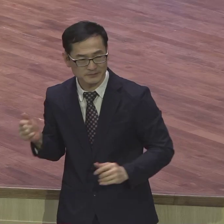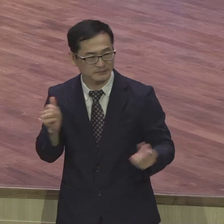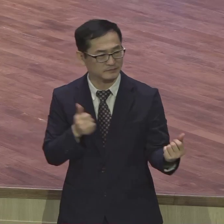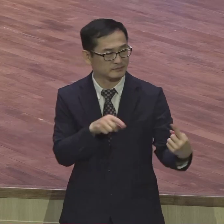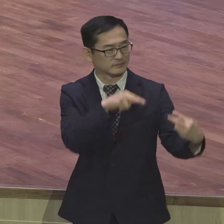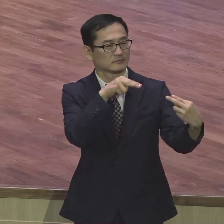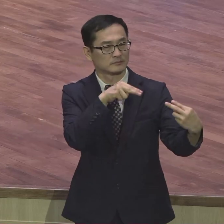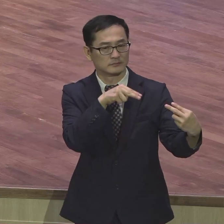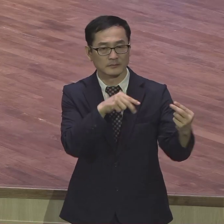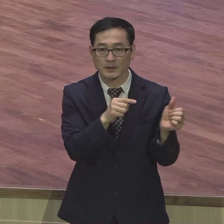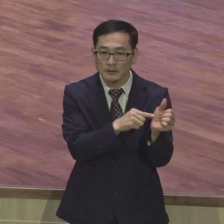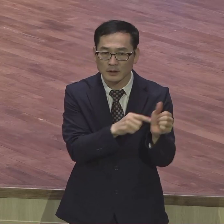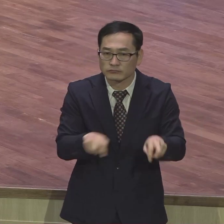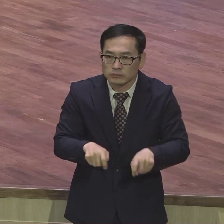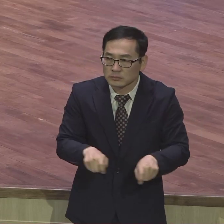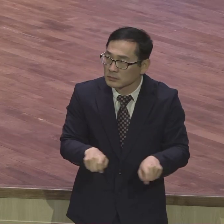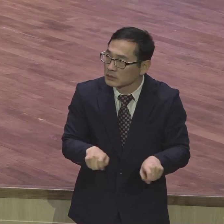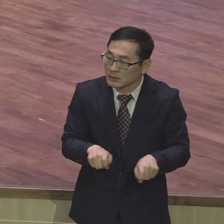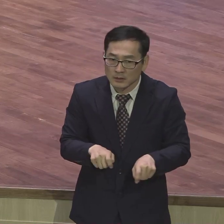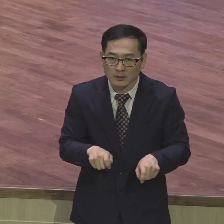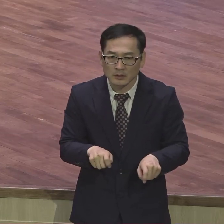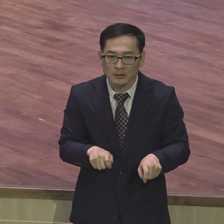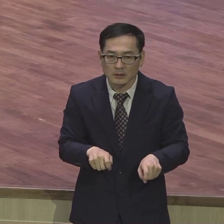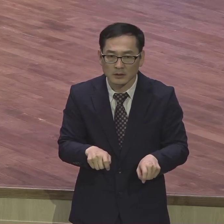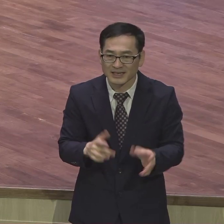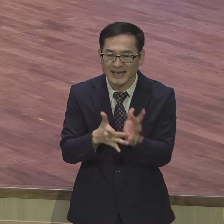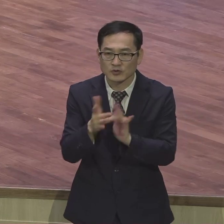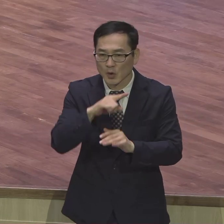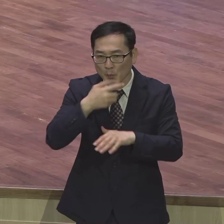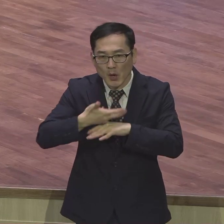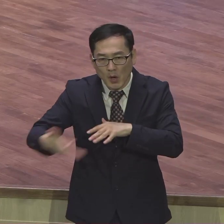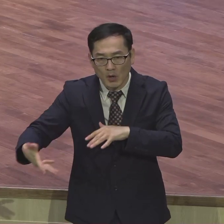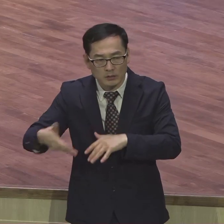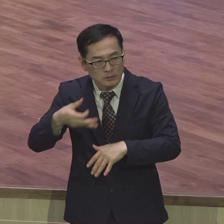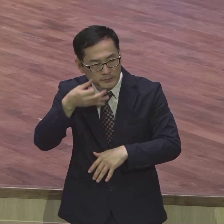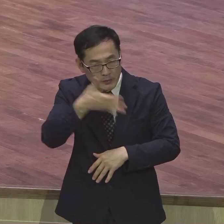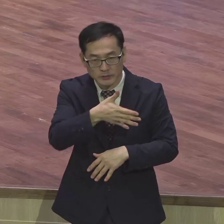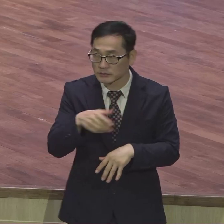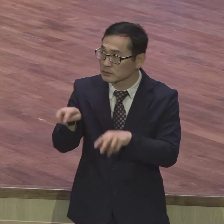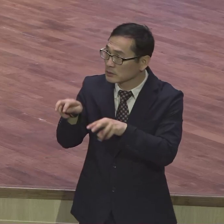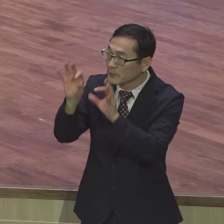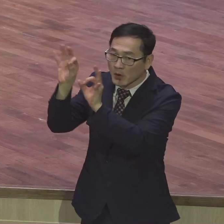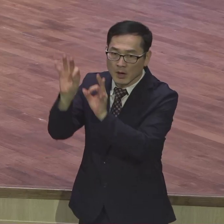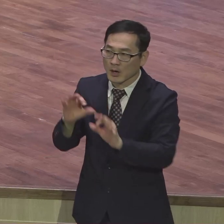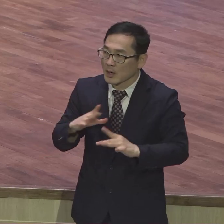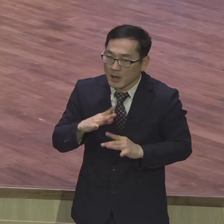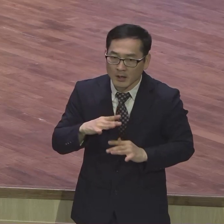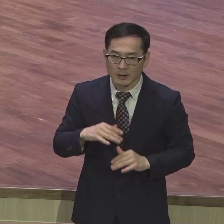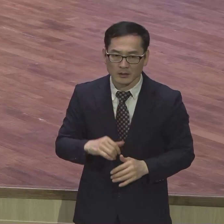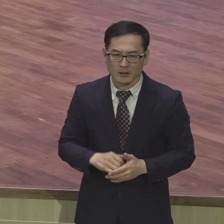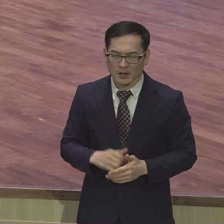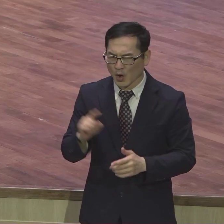때문에 예수 보이러 피가 흐르니까 어떤 집사님은 그야말로 하는 일마다 안 풀려가지고